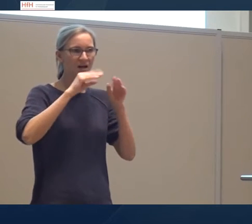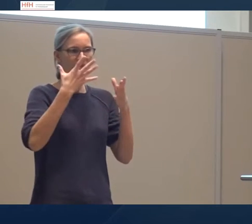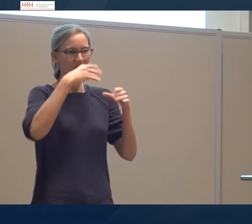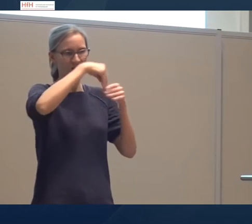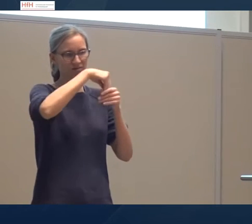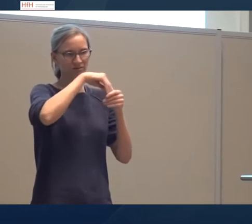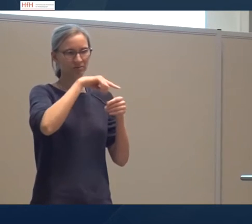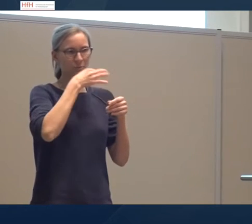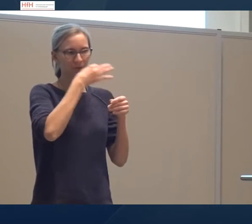hat.